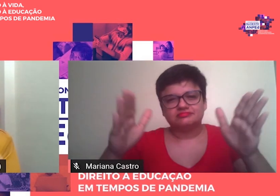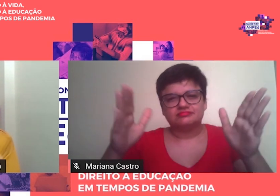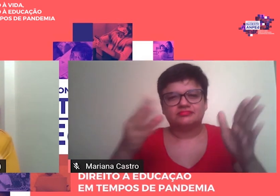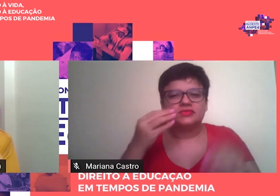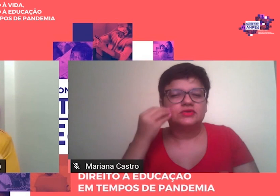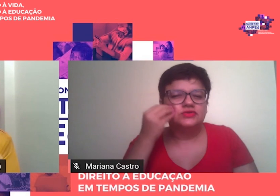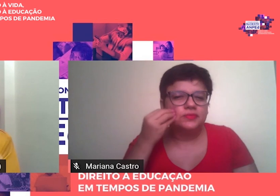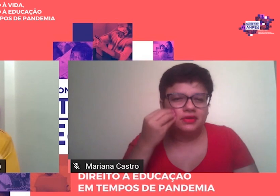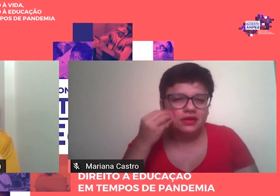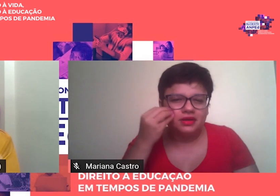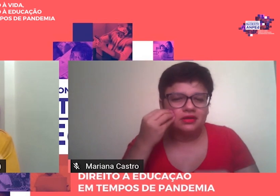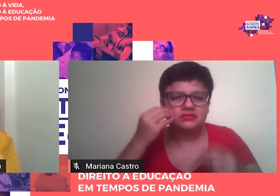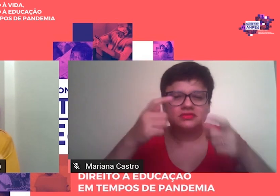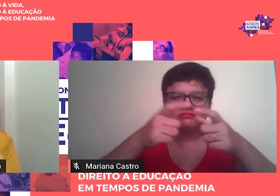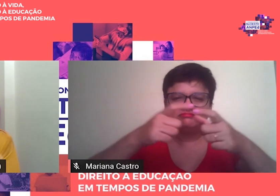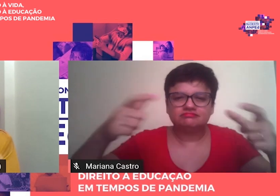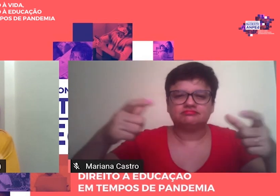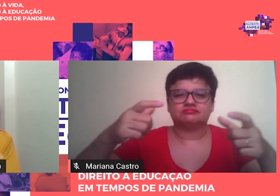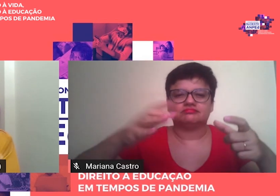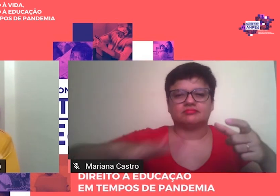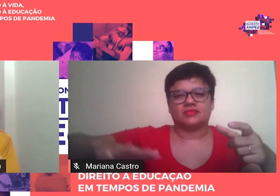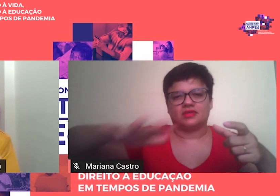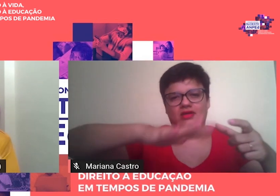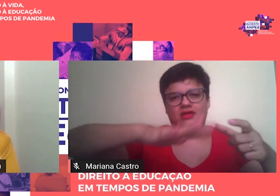Saviani Na área Da educação